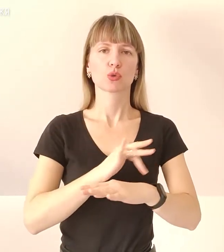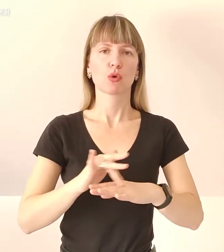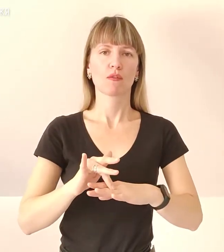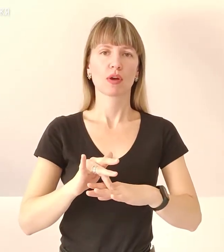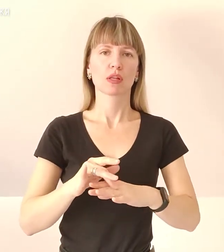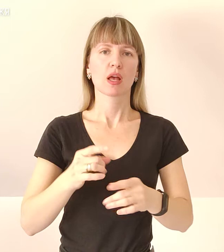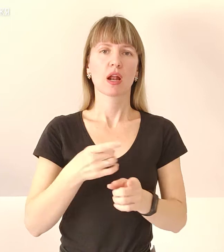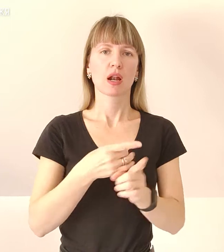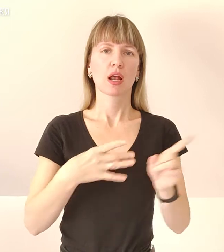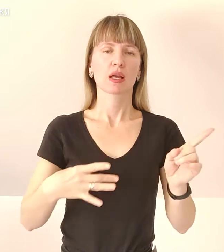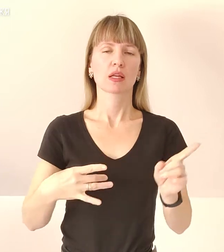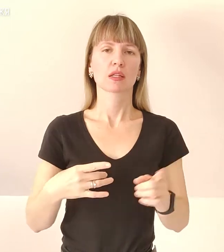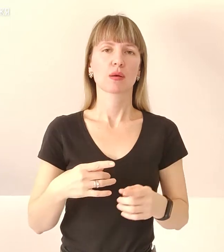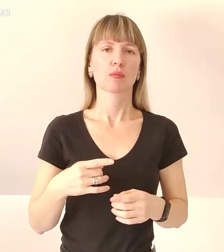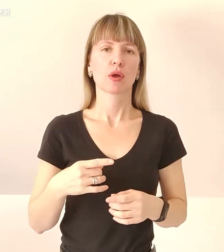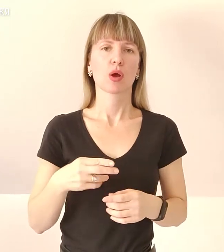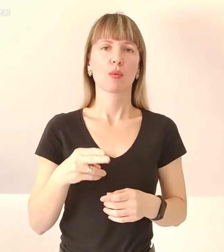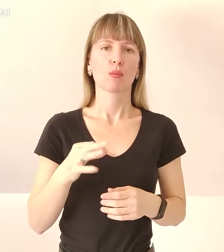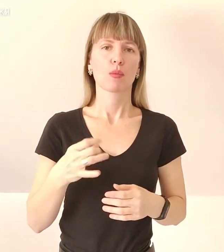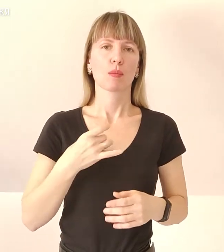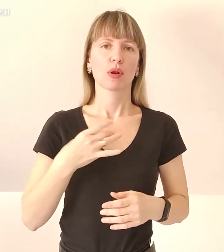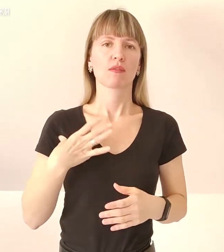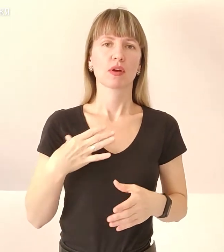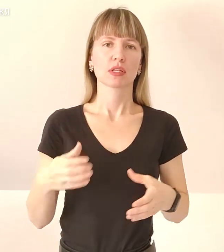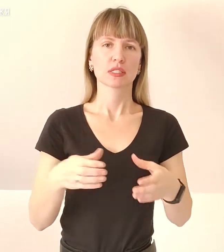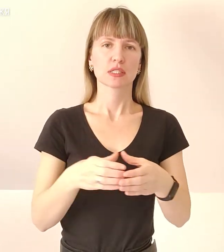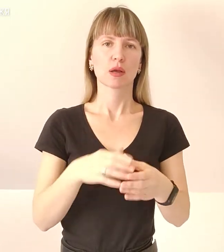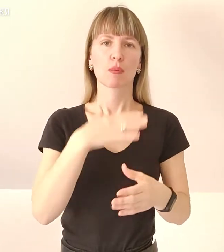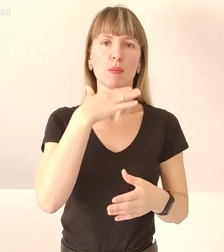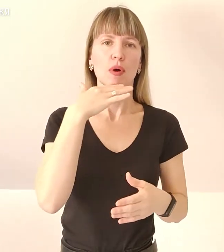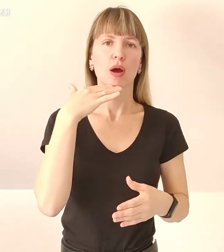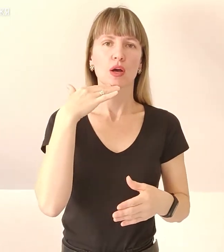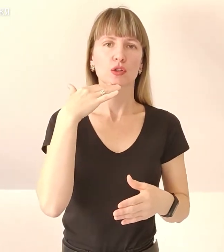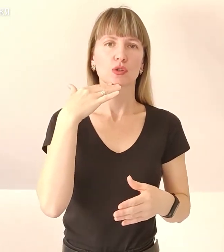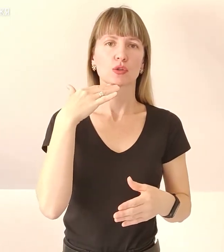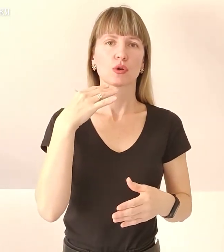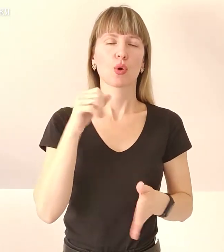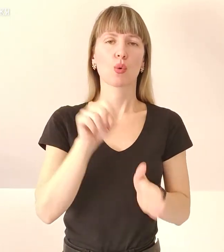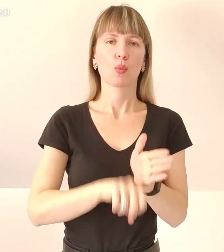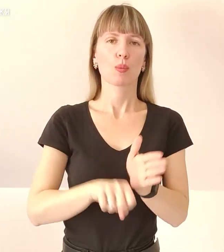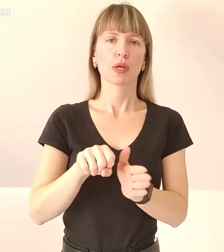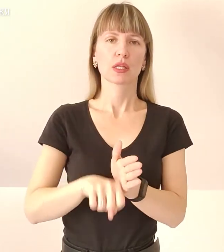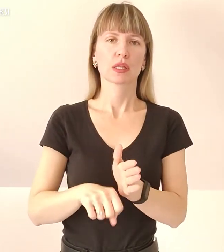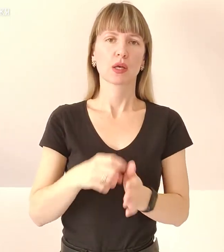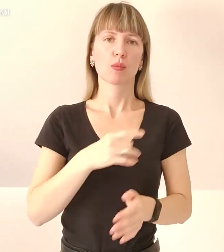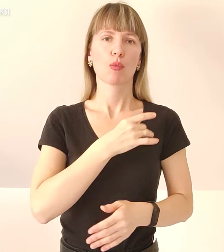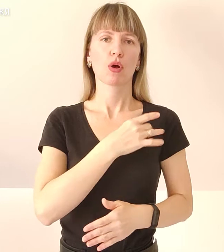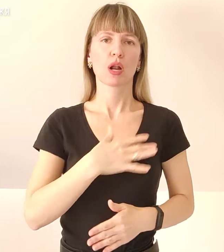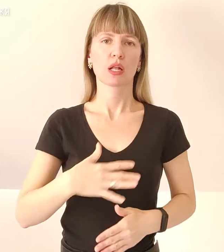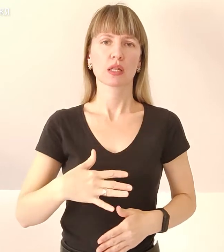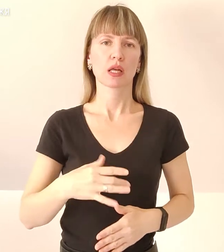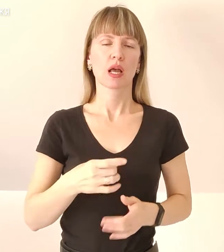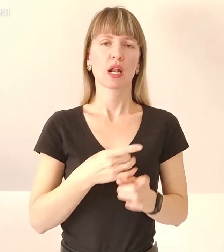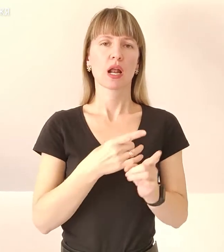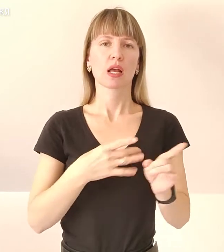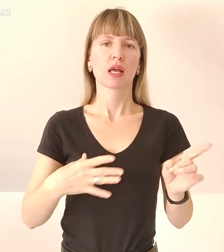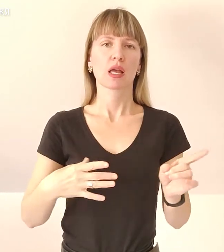Ракетами стріляли по приватному сектору, багато вбитих, поранених. Ракетні снаряди